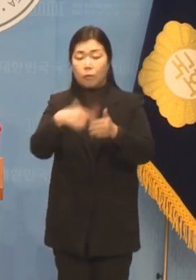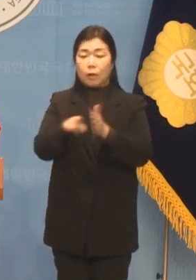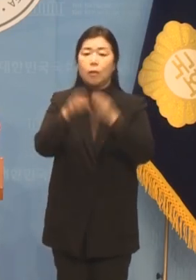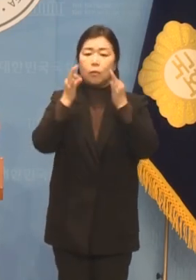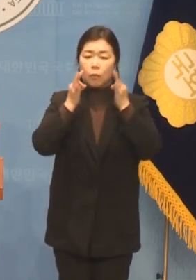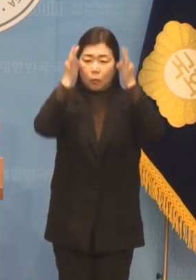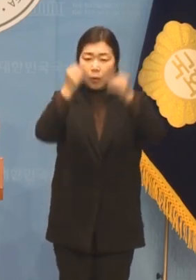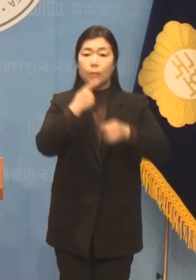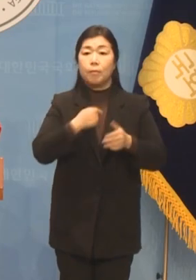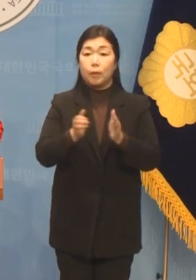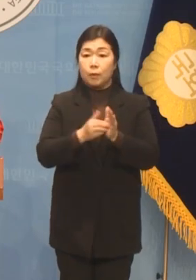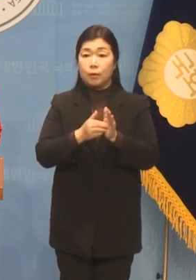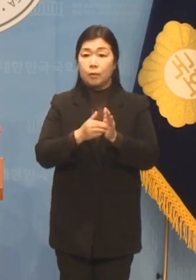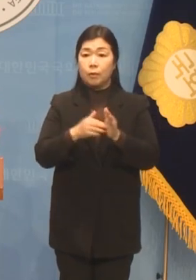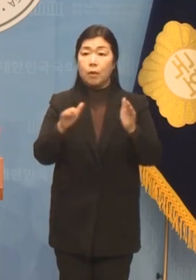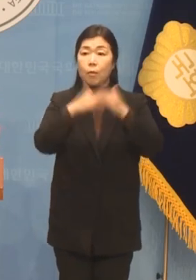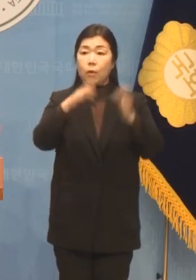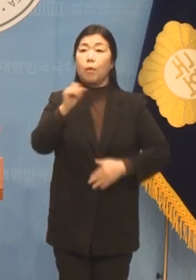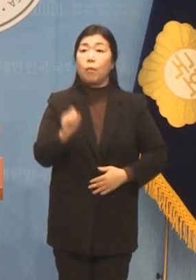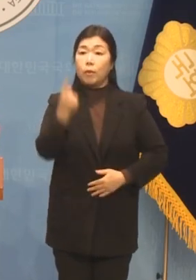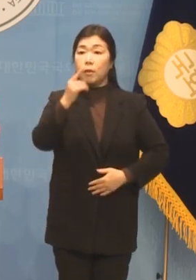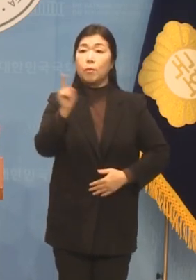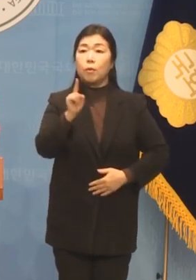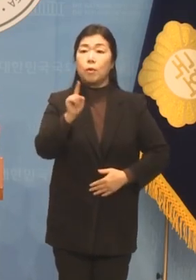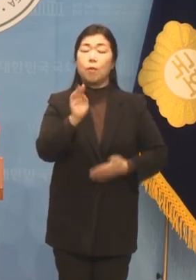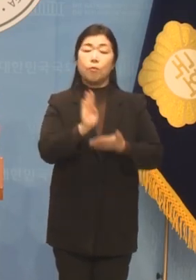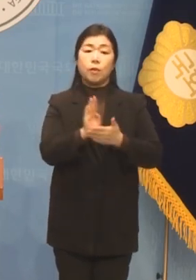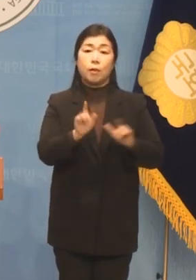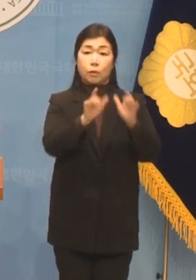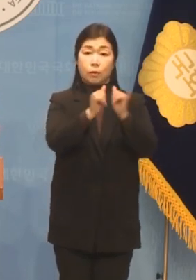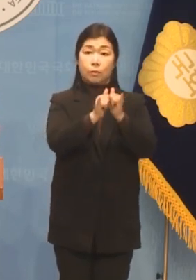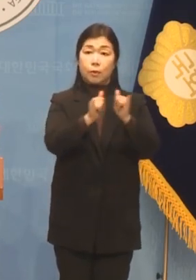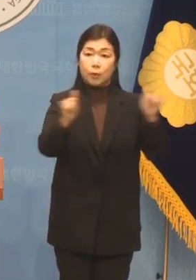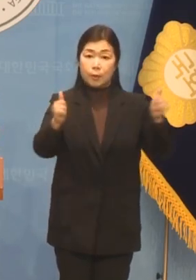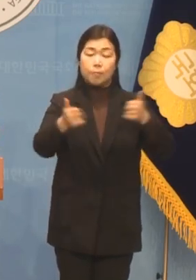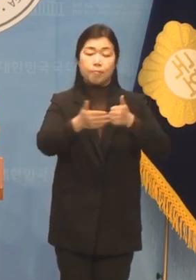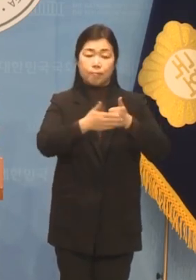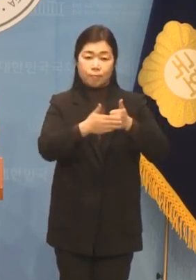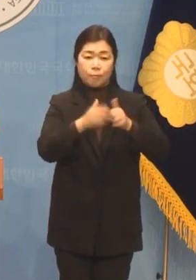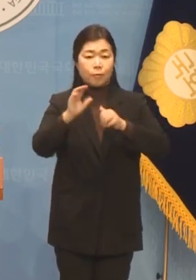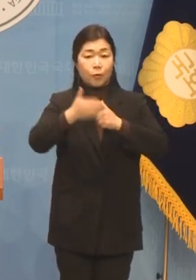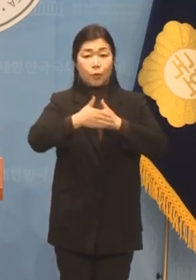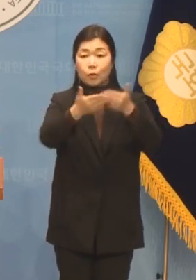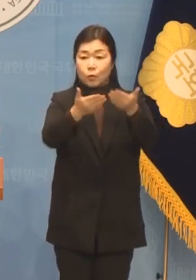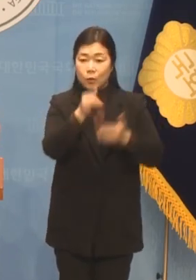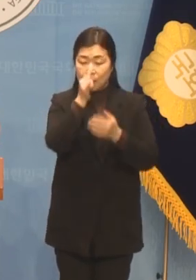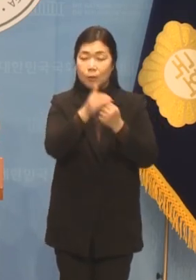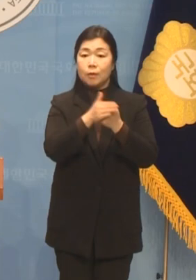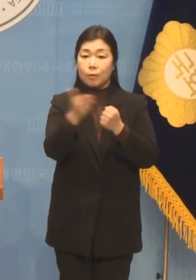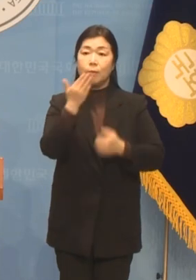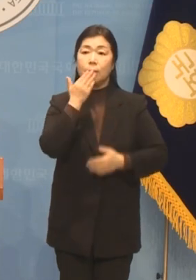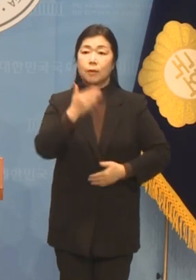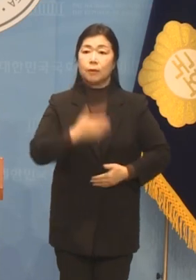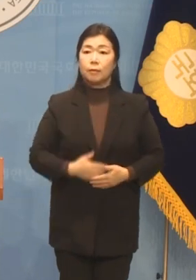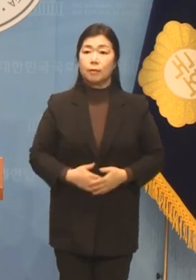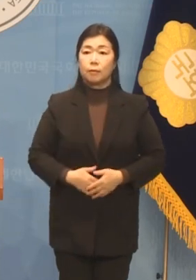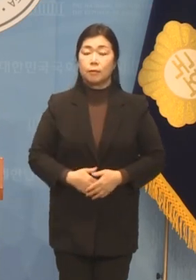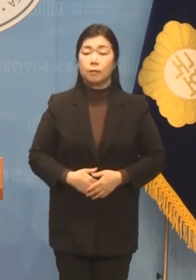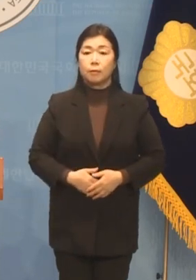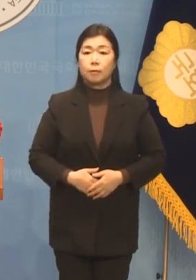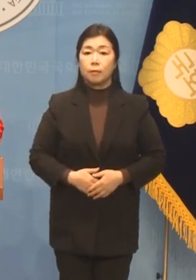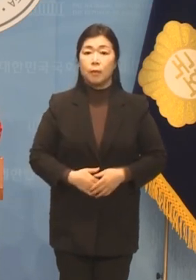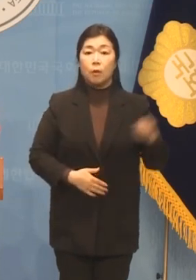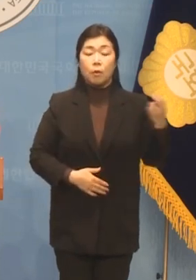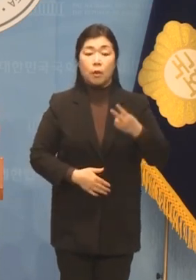이 모든 힘의 원천은 분당 주민분들의 격려와 성원이었습니다 아울러 저는